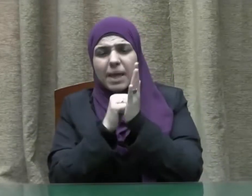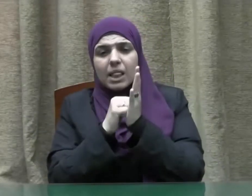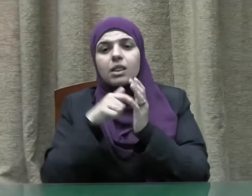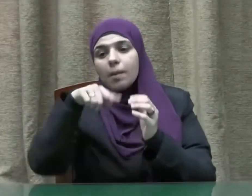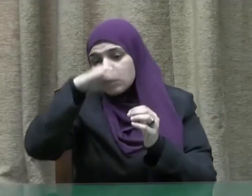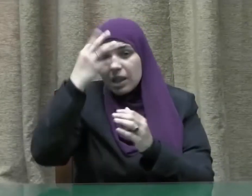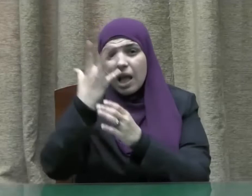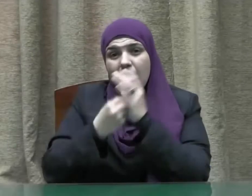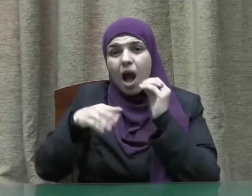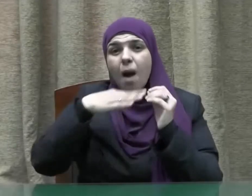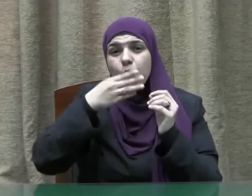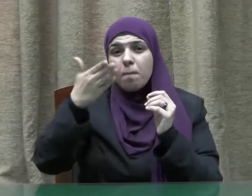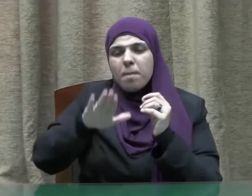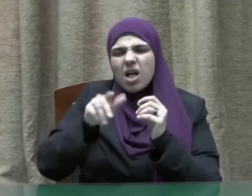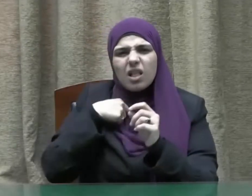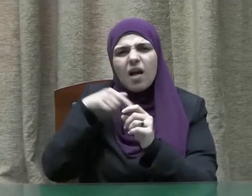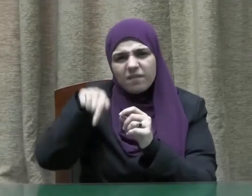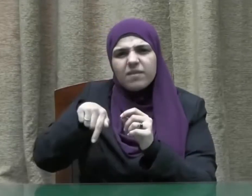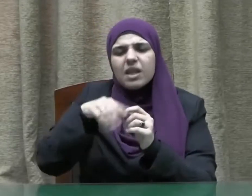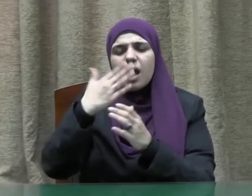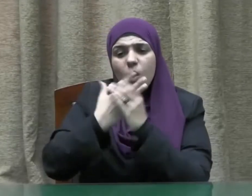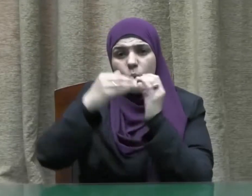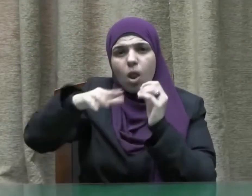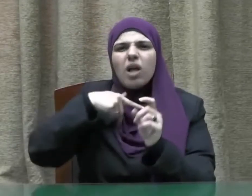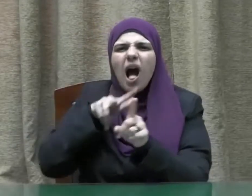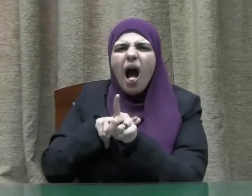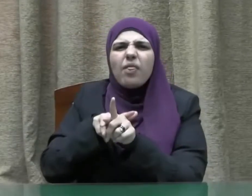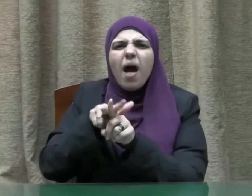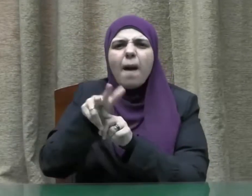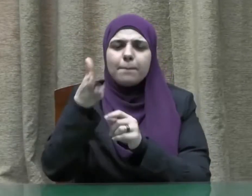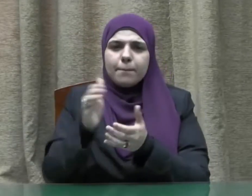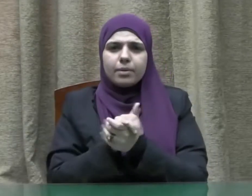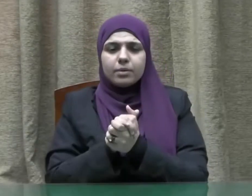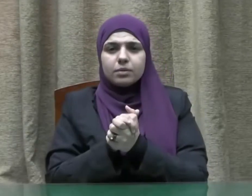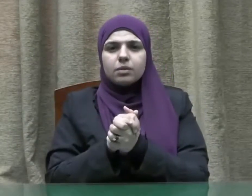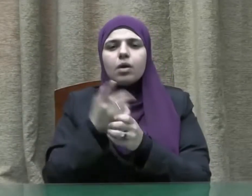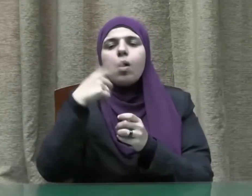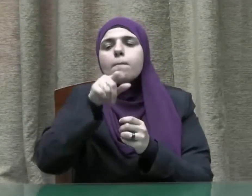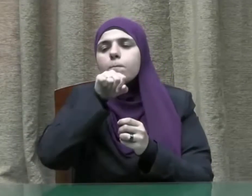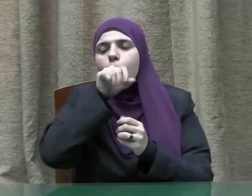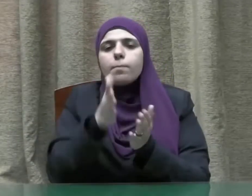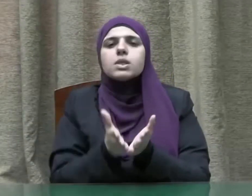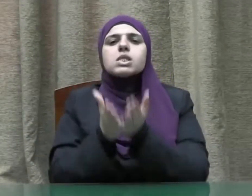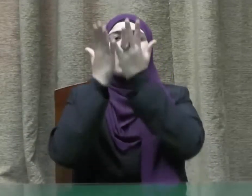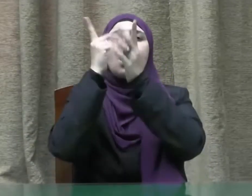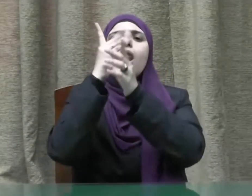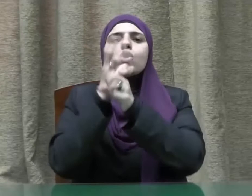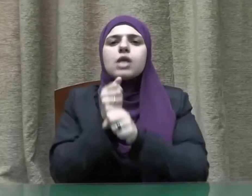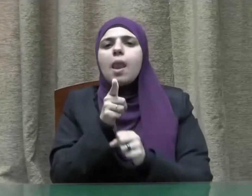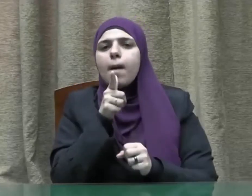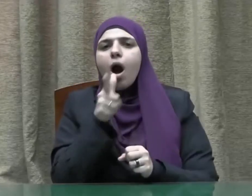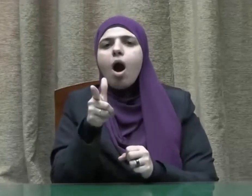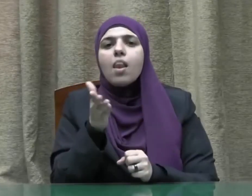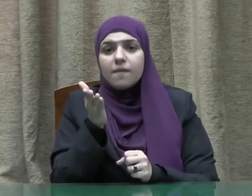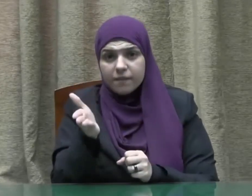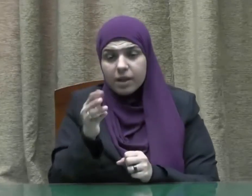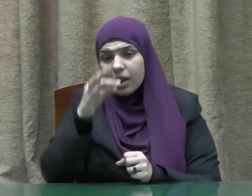بيت في المسلمين بيت فيه يتيم يساء إليه وقال صلى الله عليه وسلم